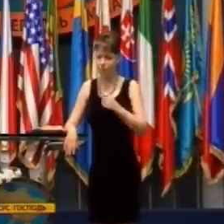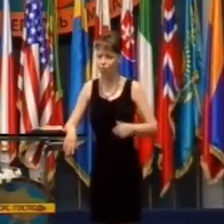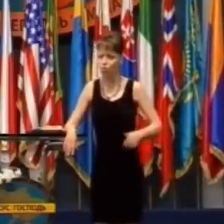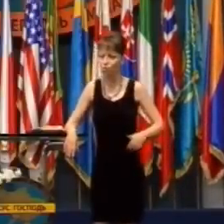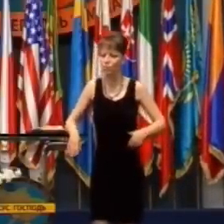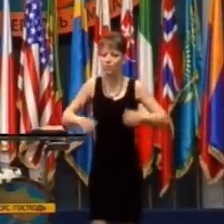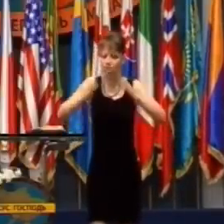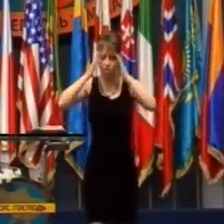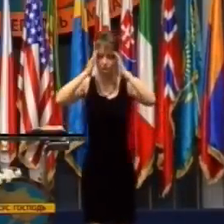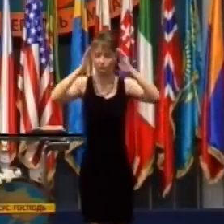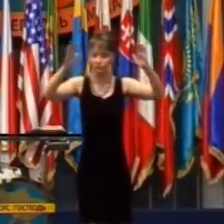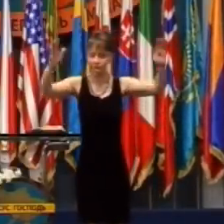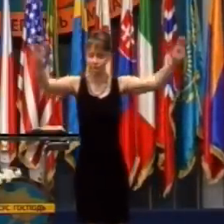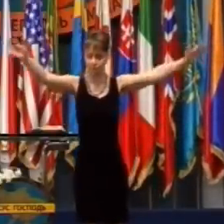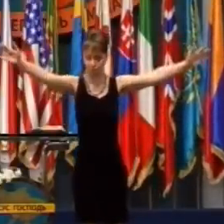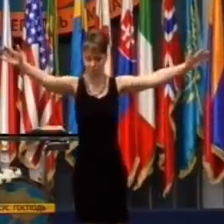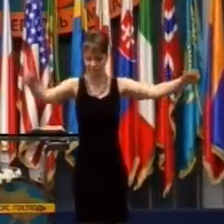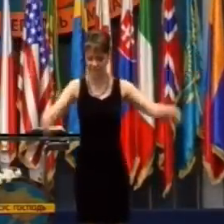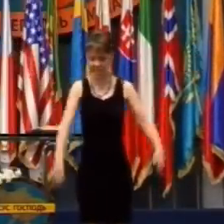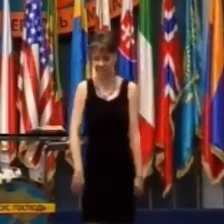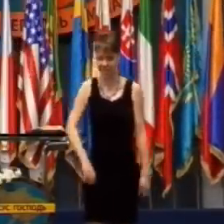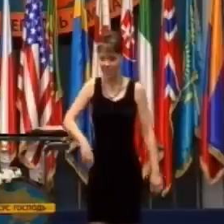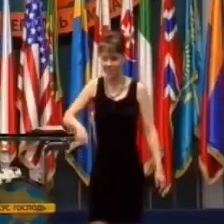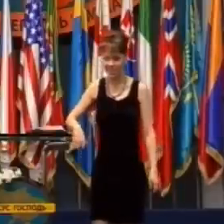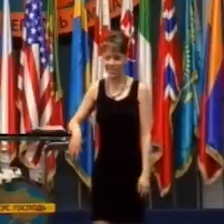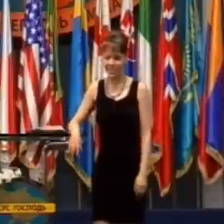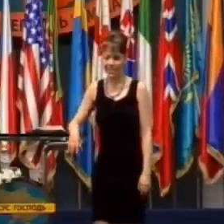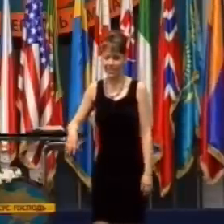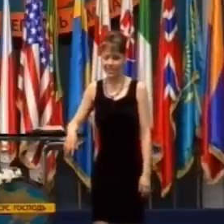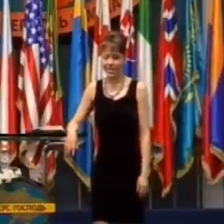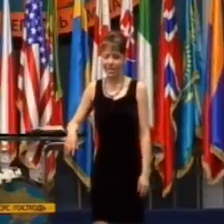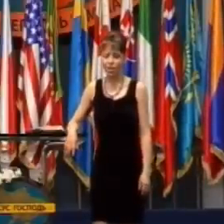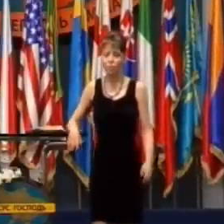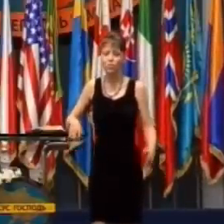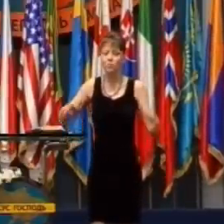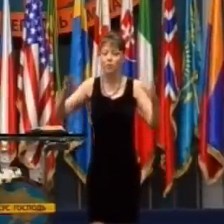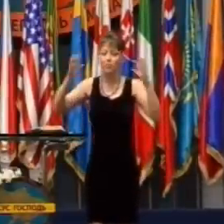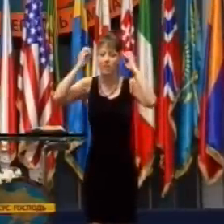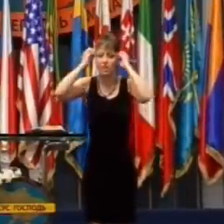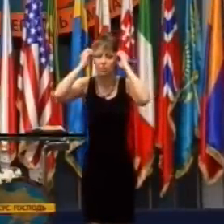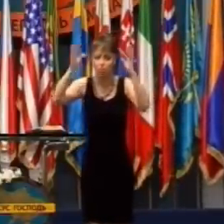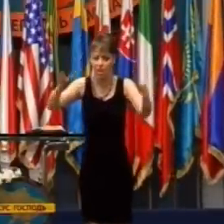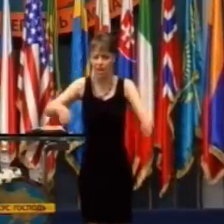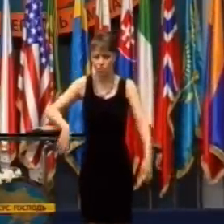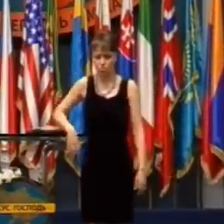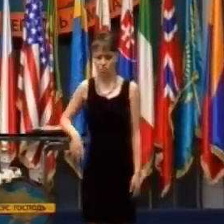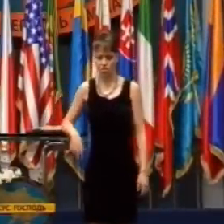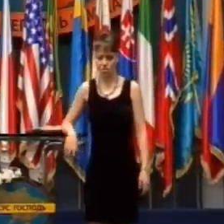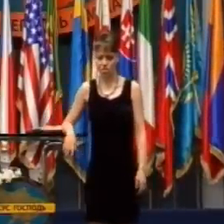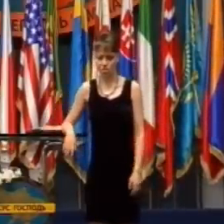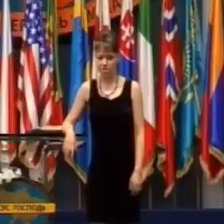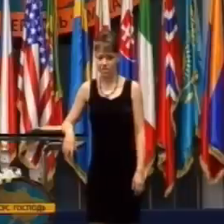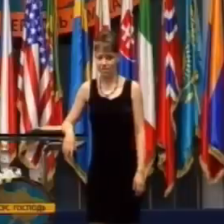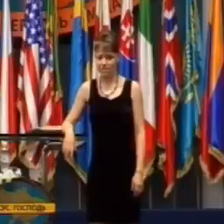Chcem, aby ste vyšli zo svojej hlavy a vošli do Jeho mysle.